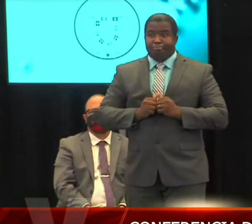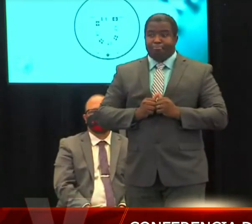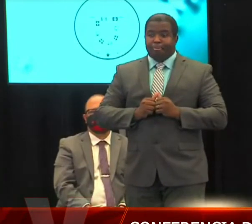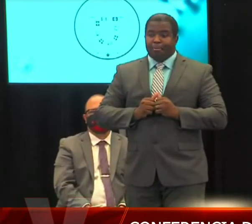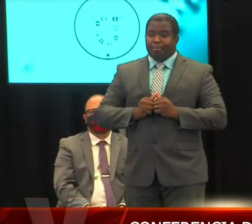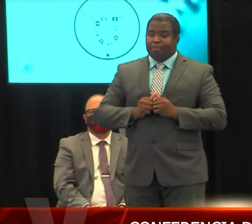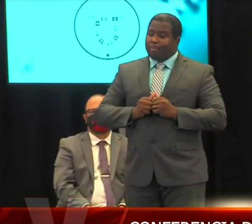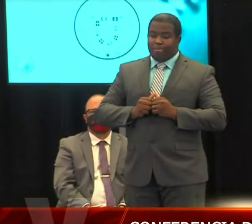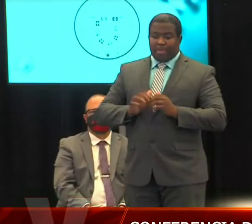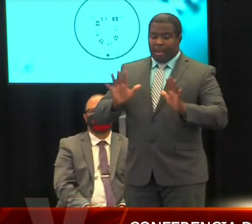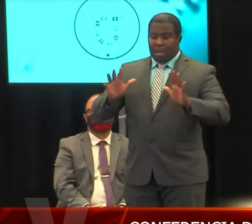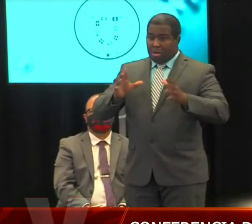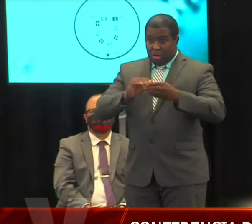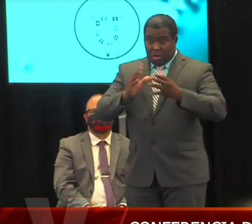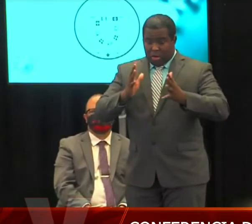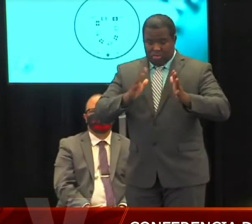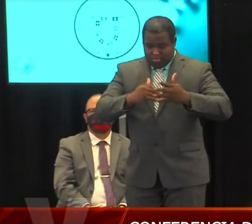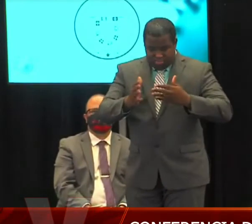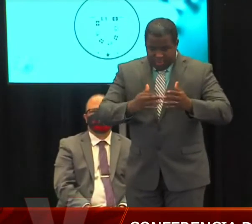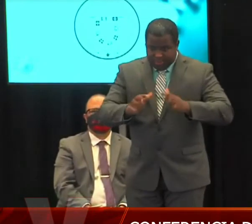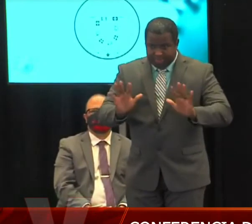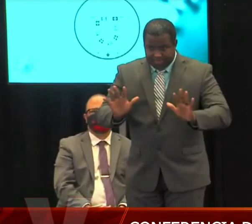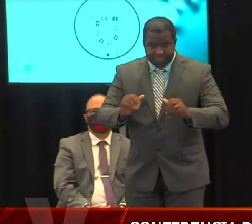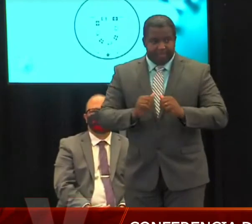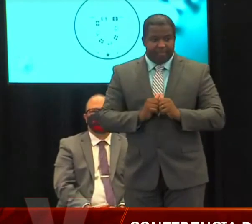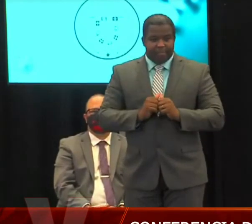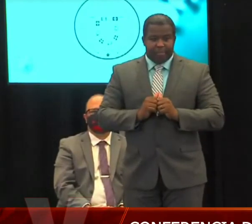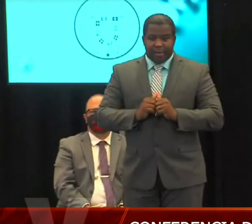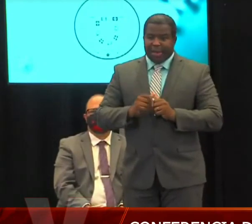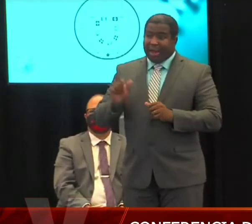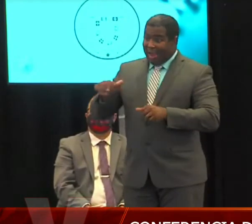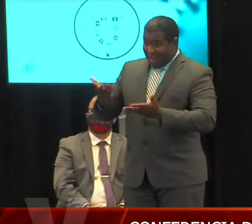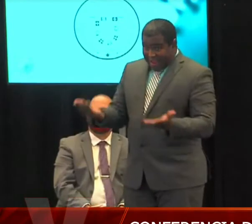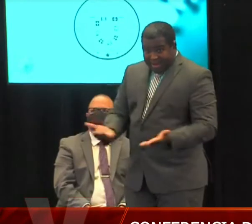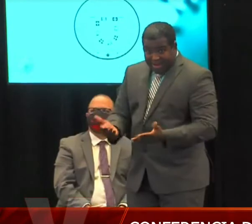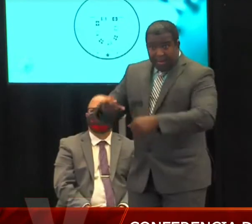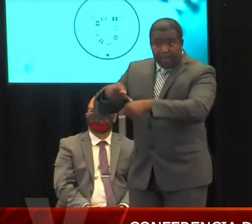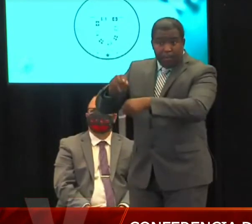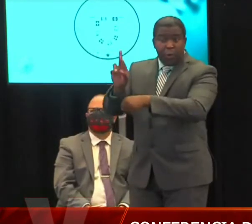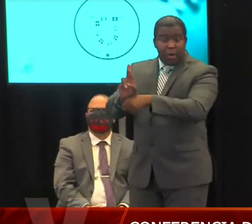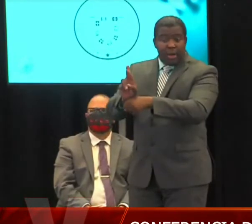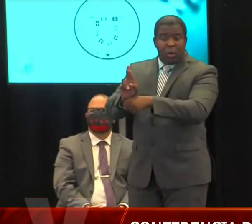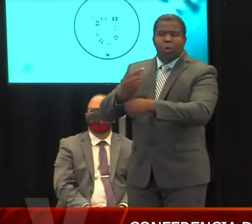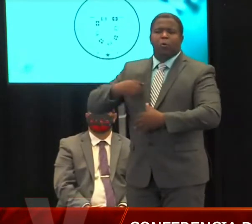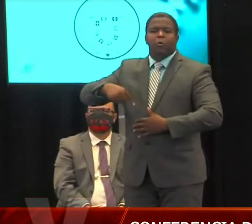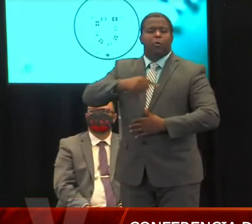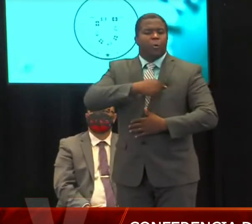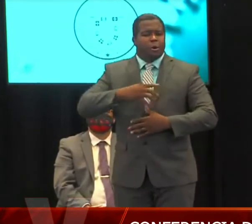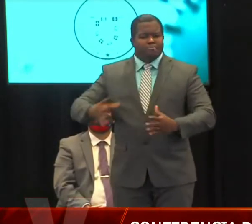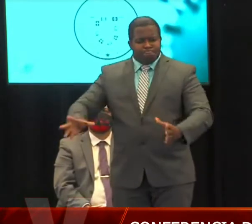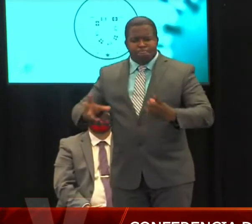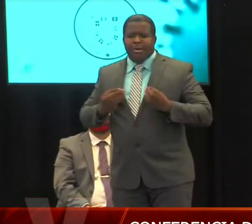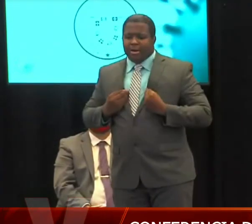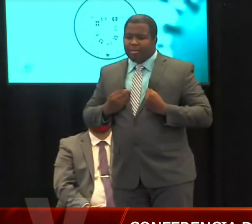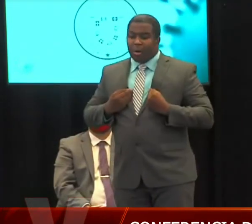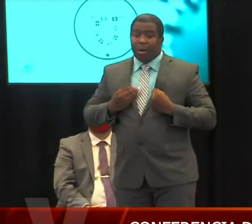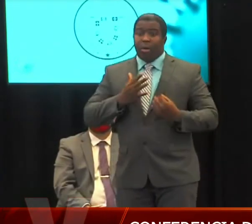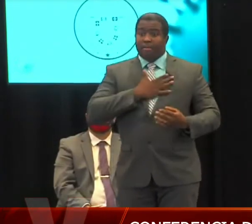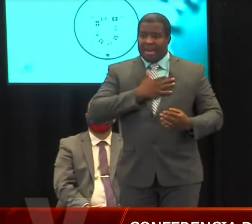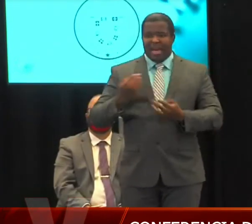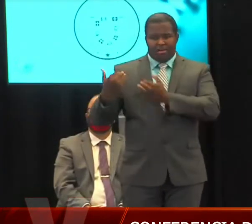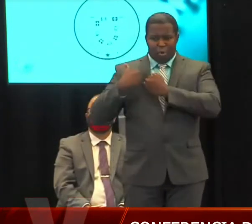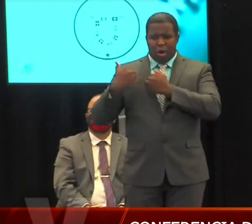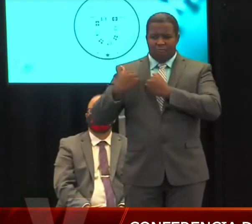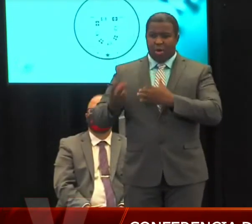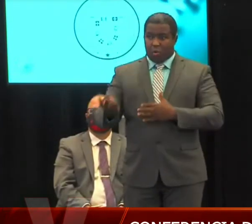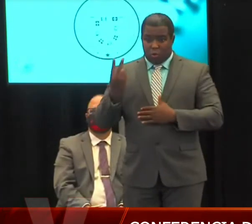Estados Unidos y los territorios, en poner obligatorio el uso de la mascarilla. Así que nosotros hemos dado un paso al frente, primero